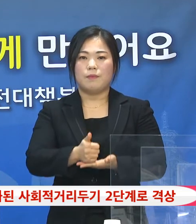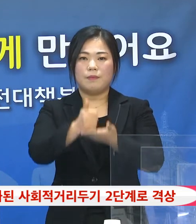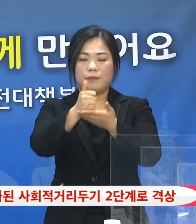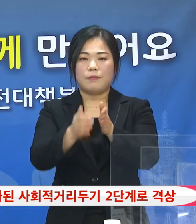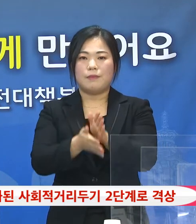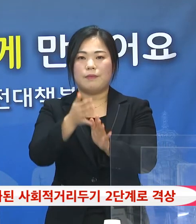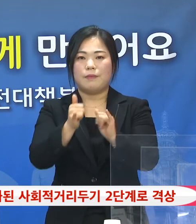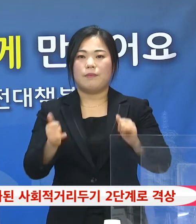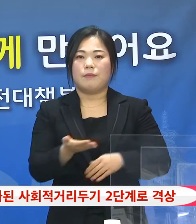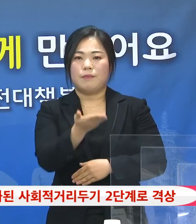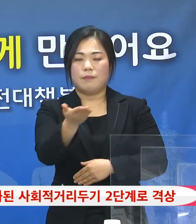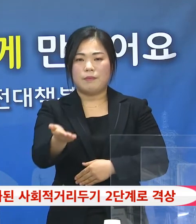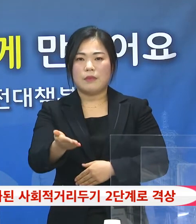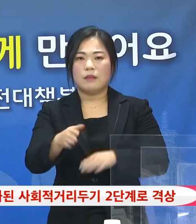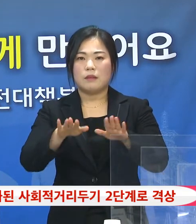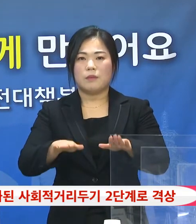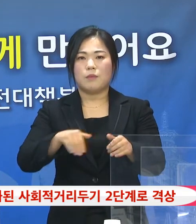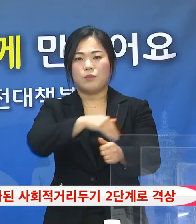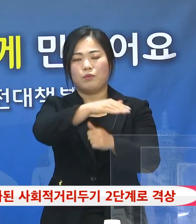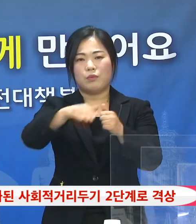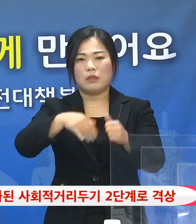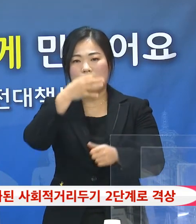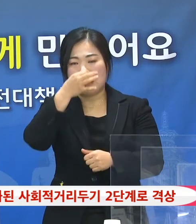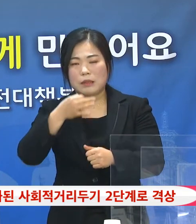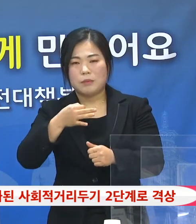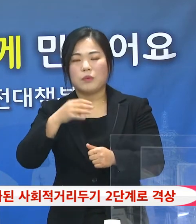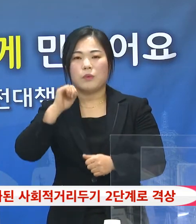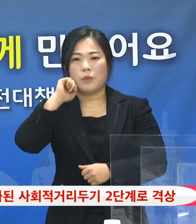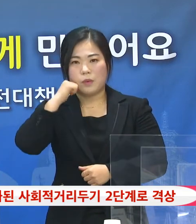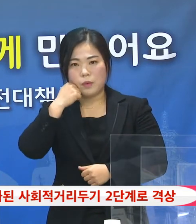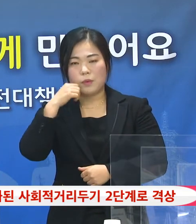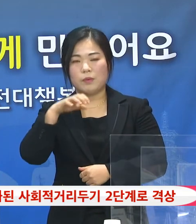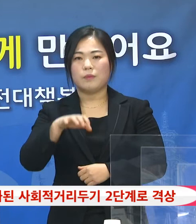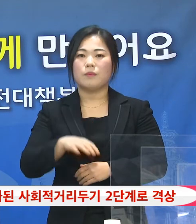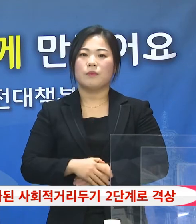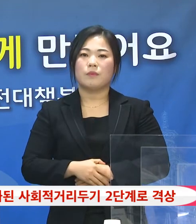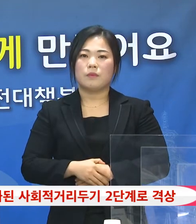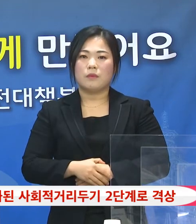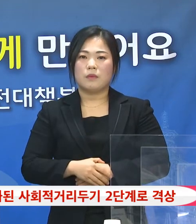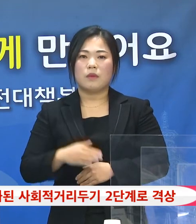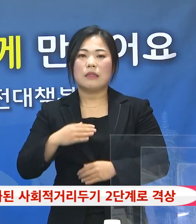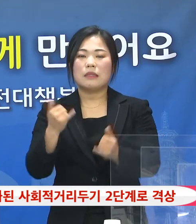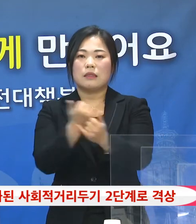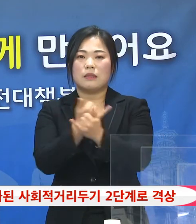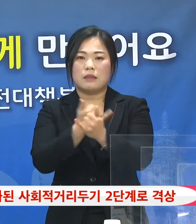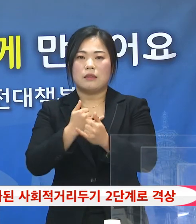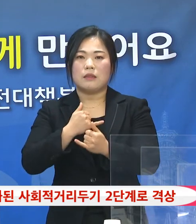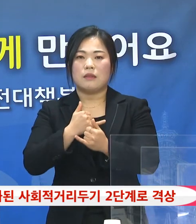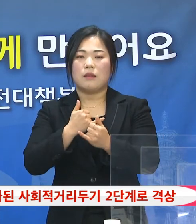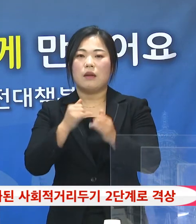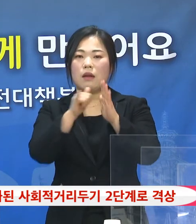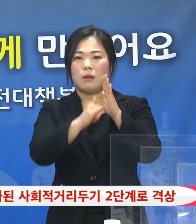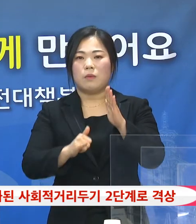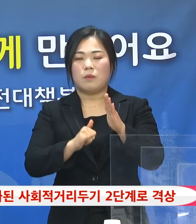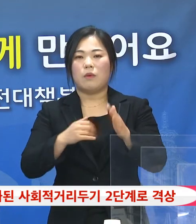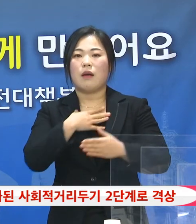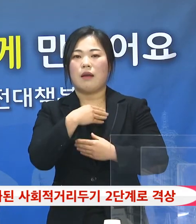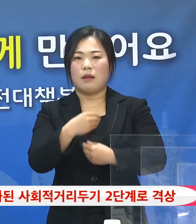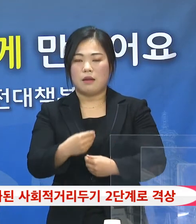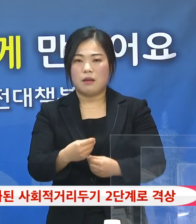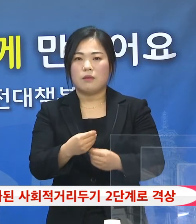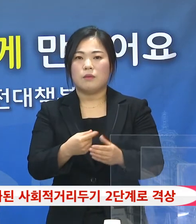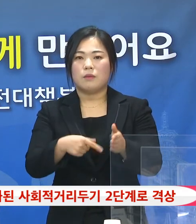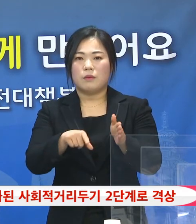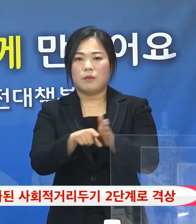여러분, 모두가 힘들고 어려운 상황입니다만 내 가족과 이웃, 친지의 건강과 안전을 지키고 지역 감염